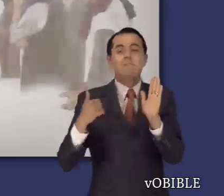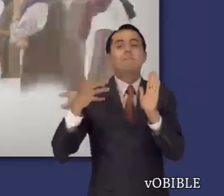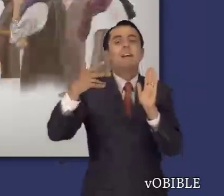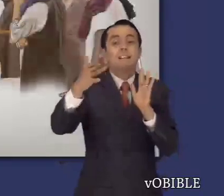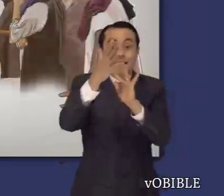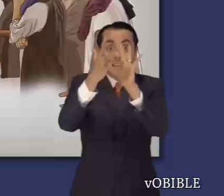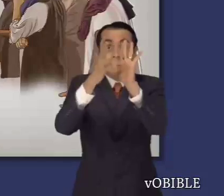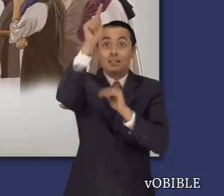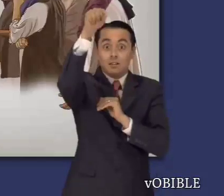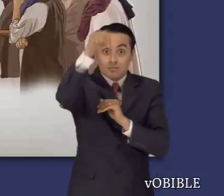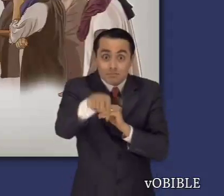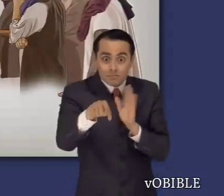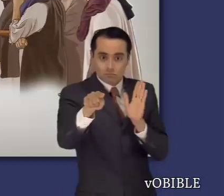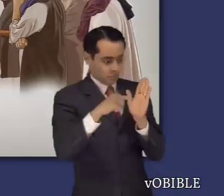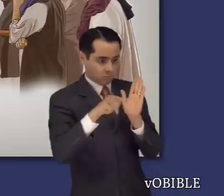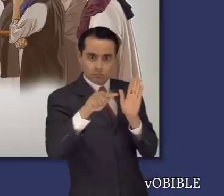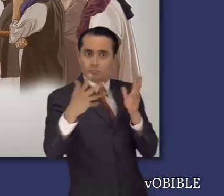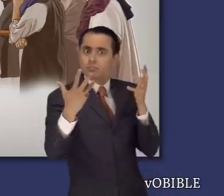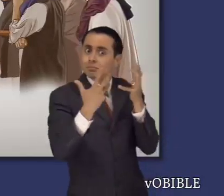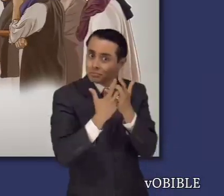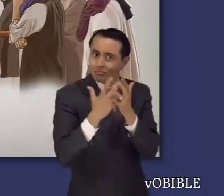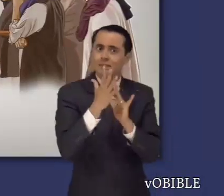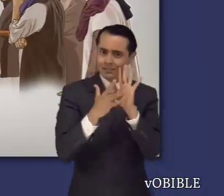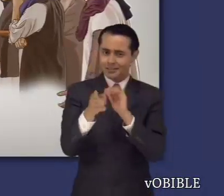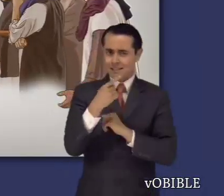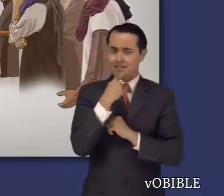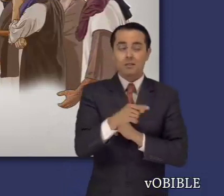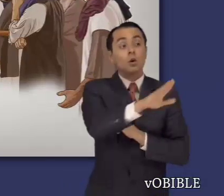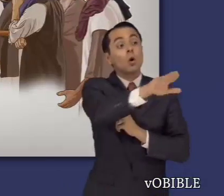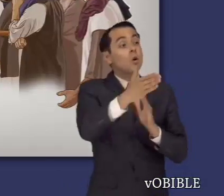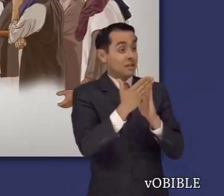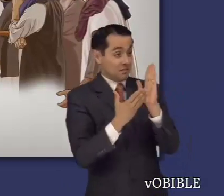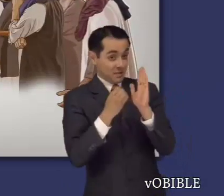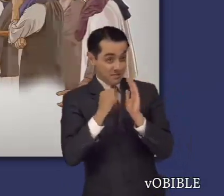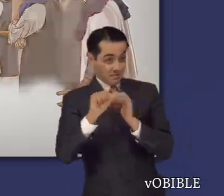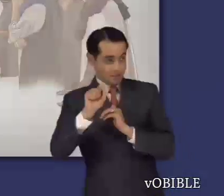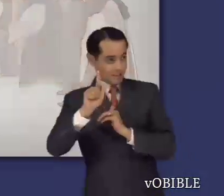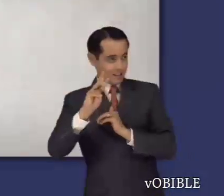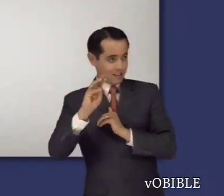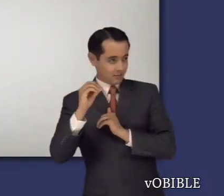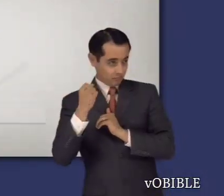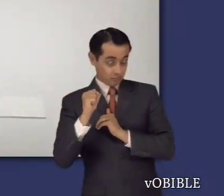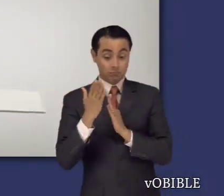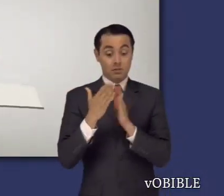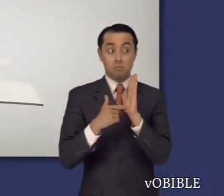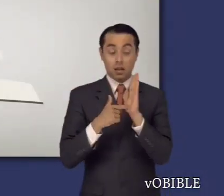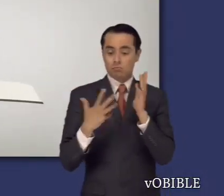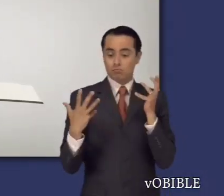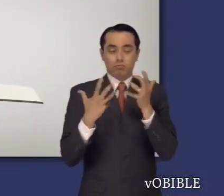Jesús mismo dijo, Todas las cosas escritas en los Salmos acerca de mí tenían que cumplirse.